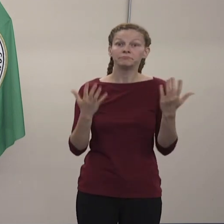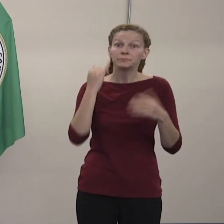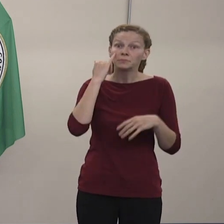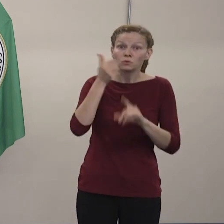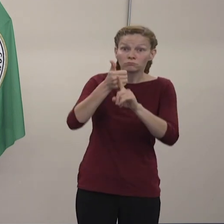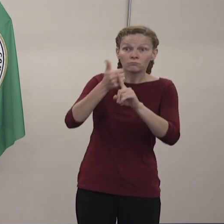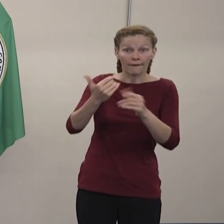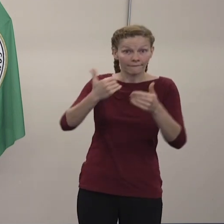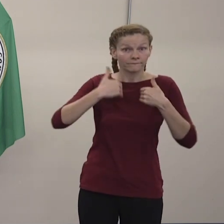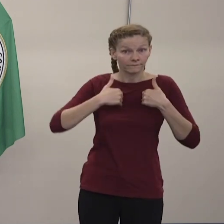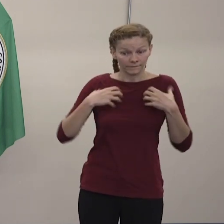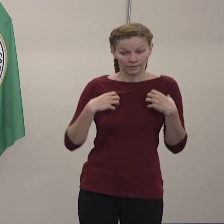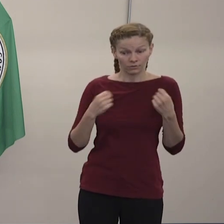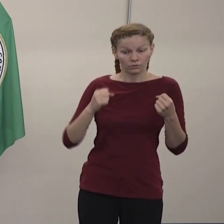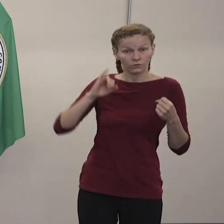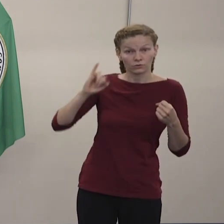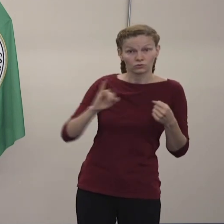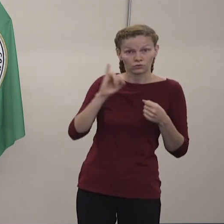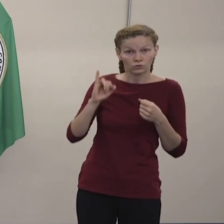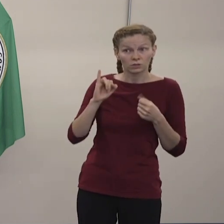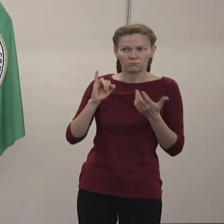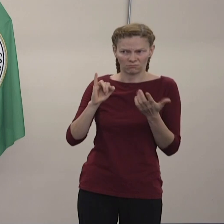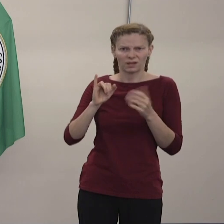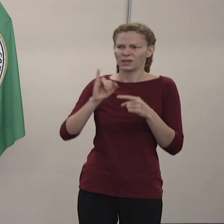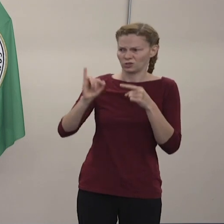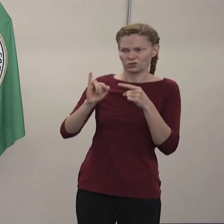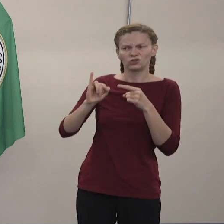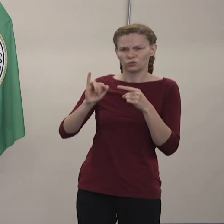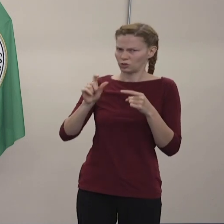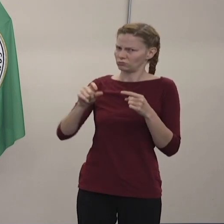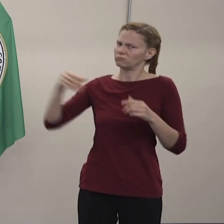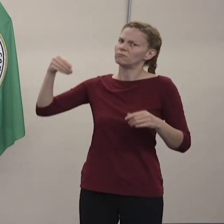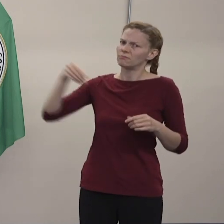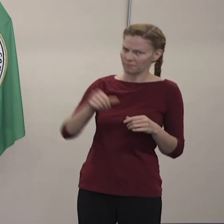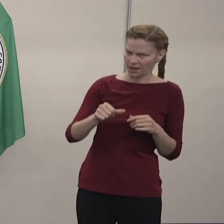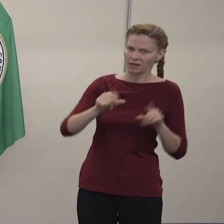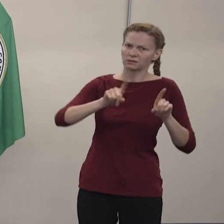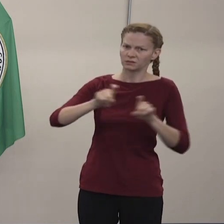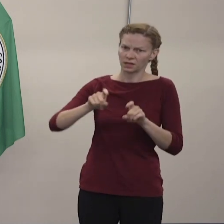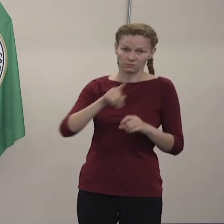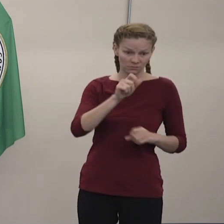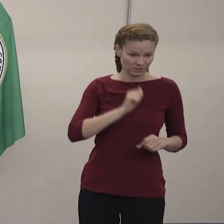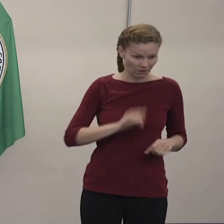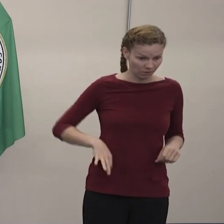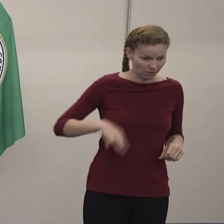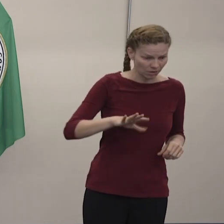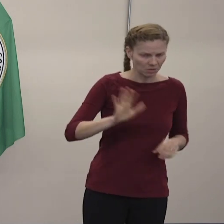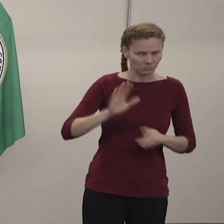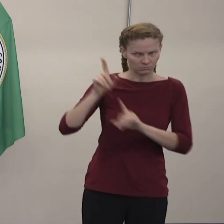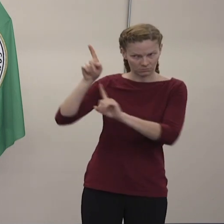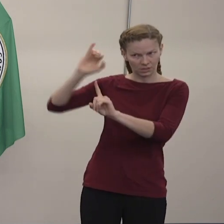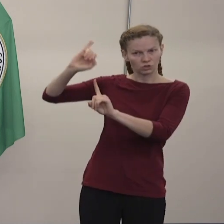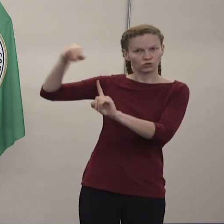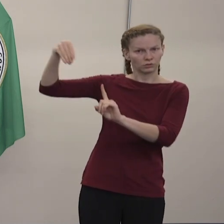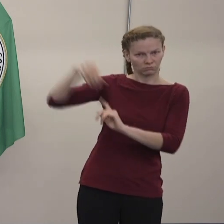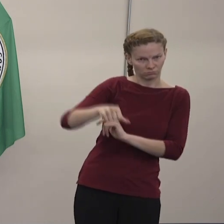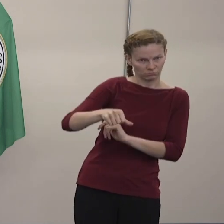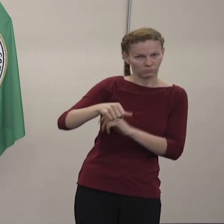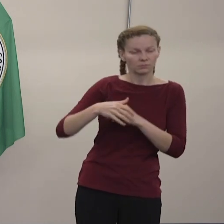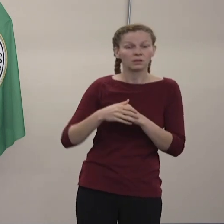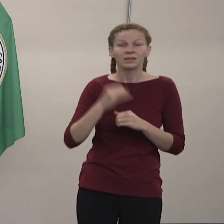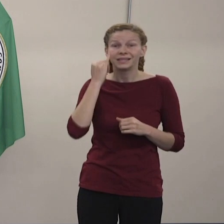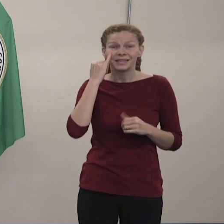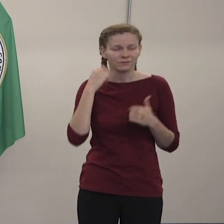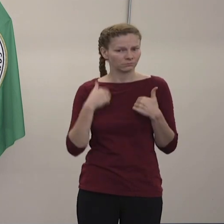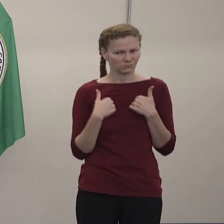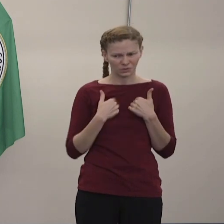médico, las pruebas las cubre tu seguro y para aquellos que no tienen seguro,